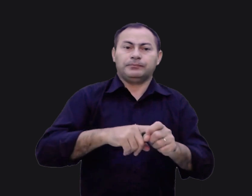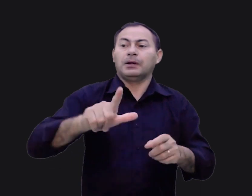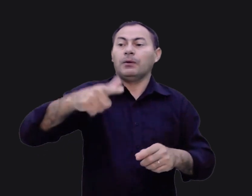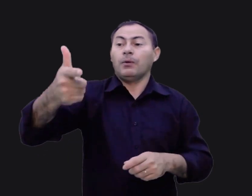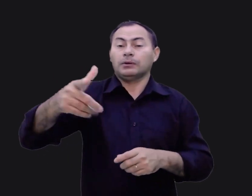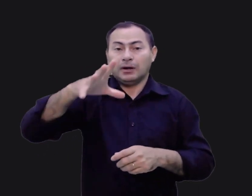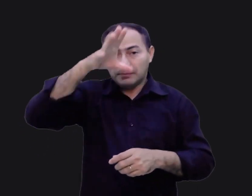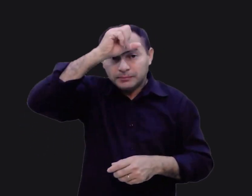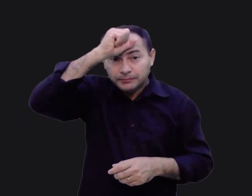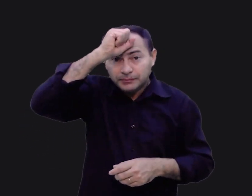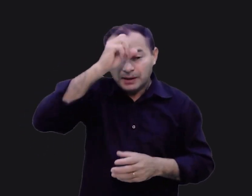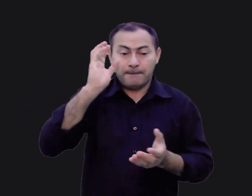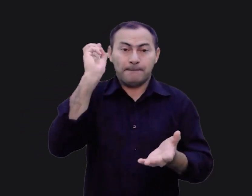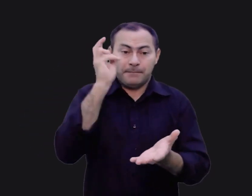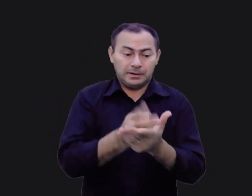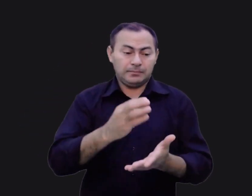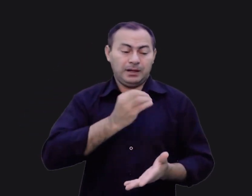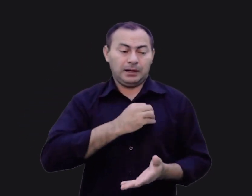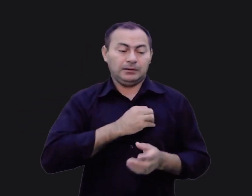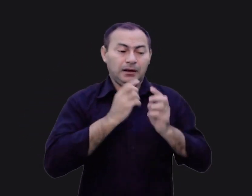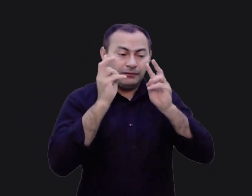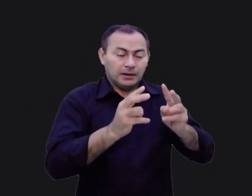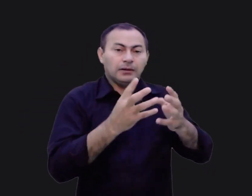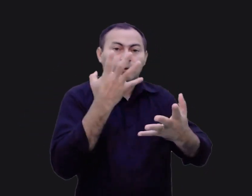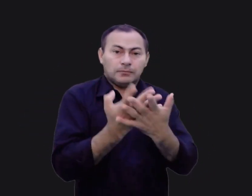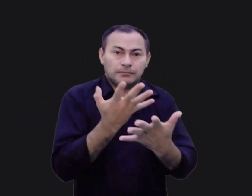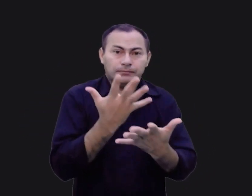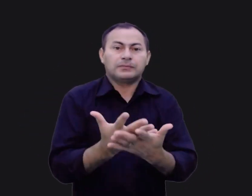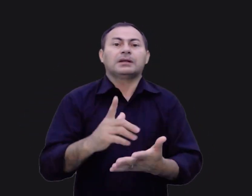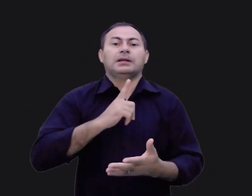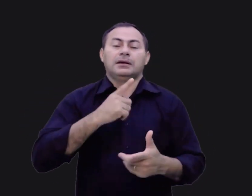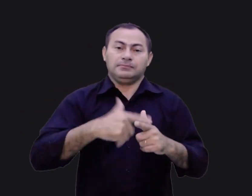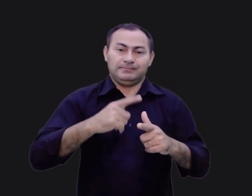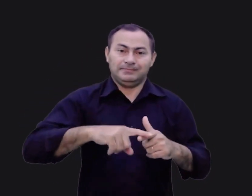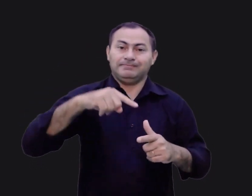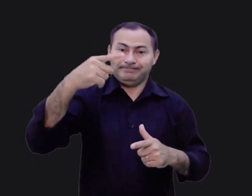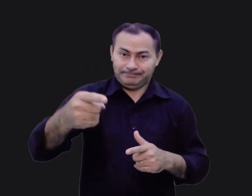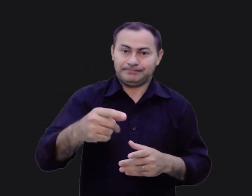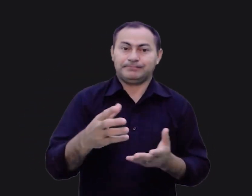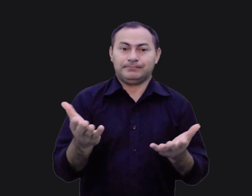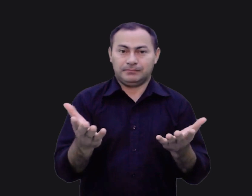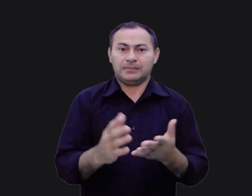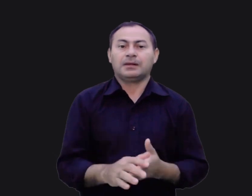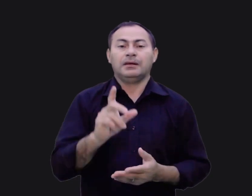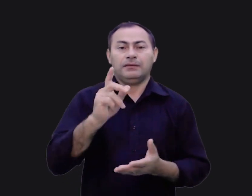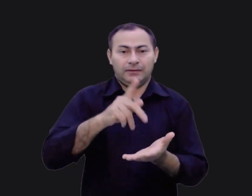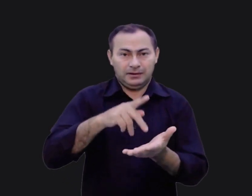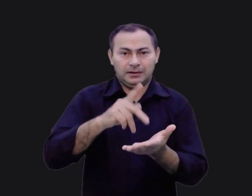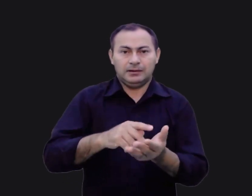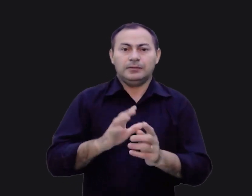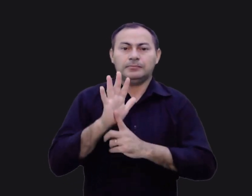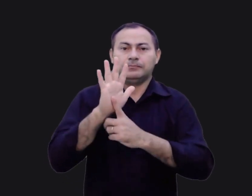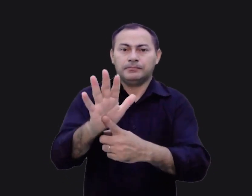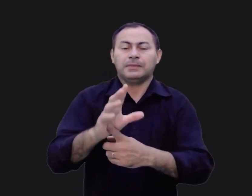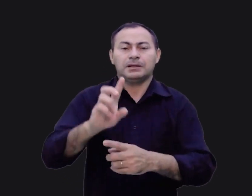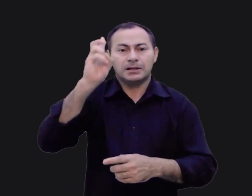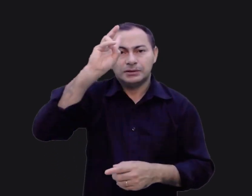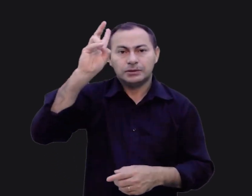aprendemos é que mesmo que o pecado seja tratado e confessado, haverá consequências. É isso que está ilustrado nessa